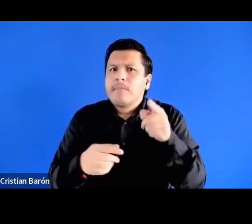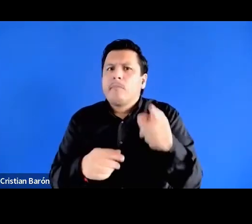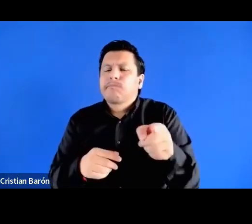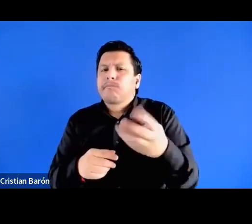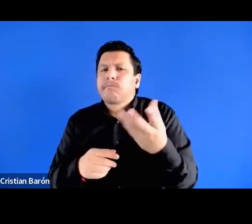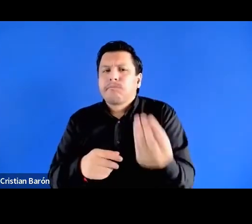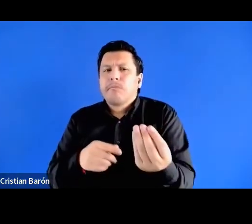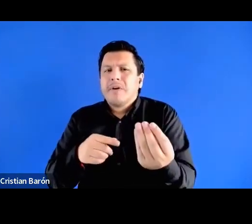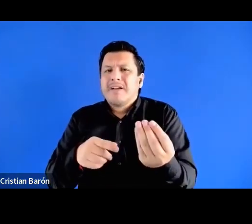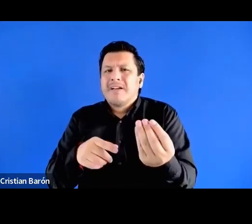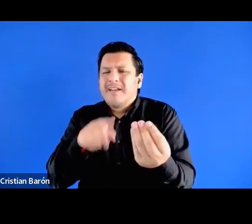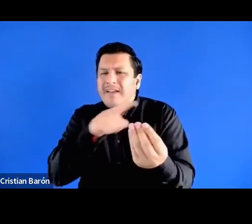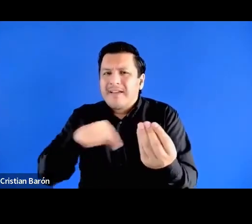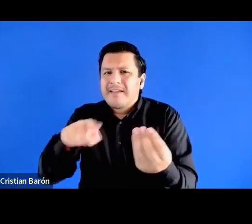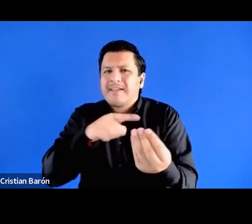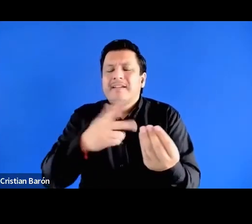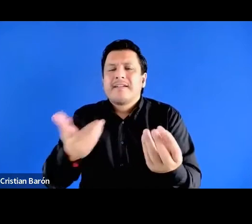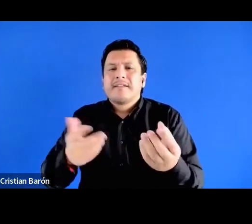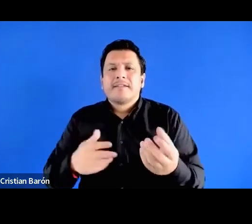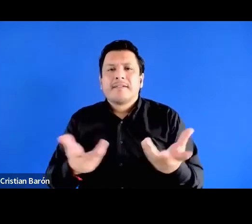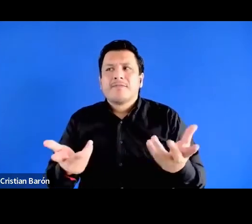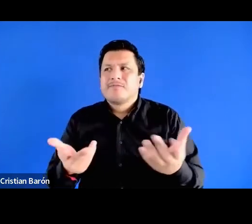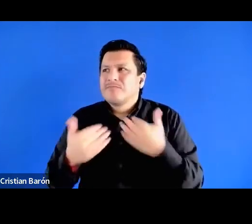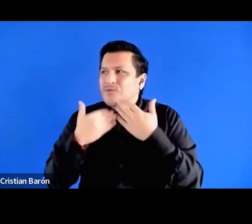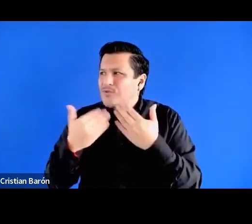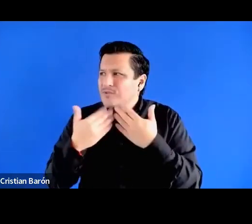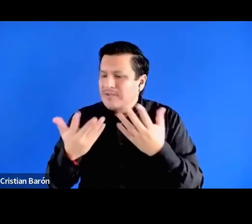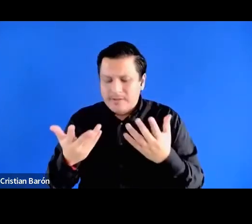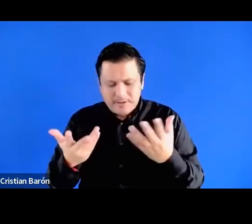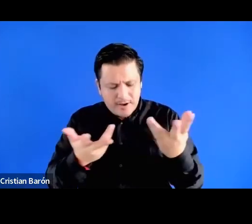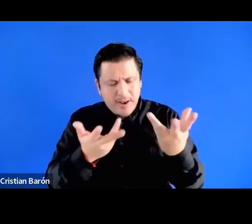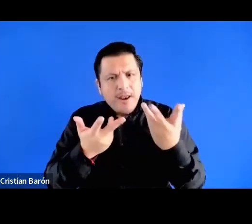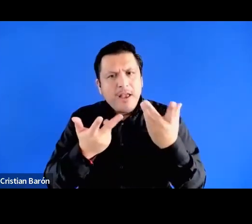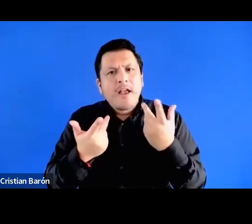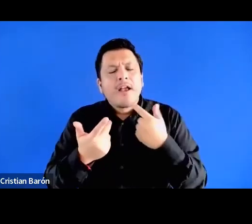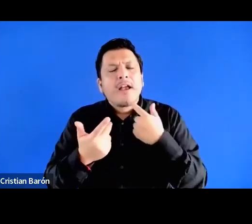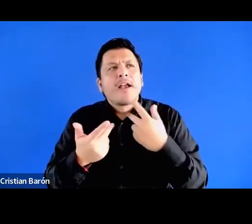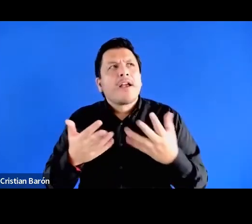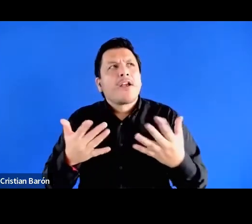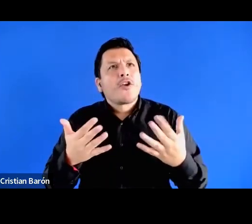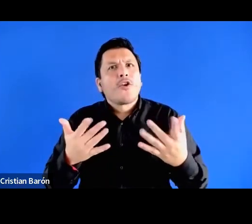una... Ay, no sé dónde escuchaba eso. Una...